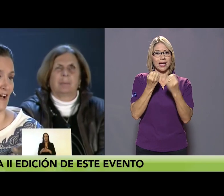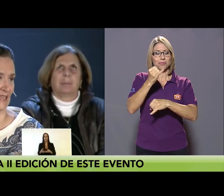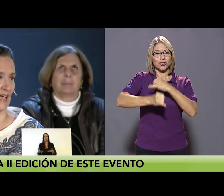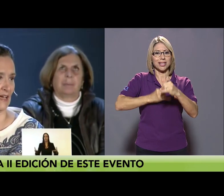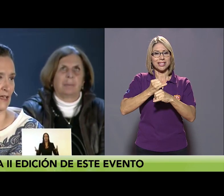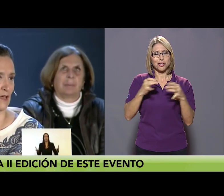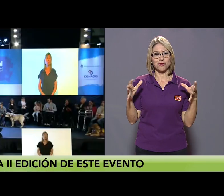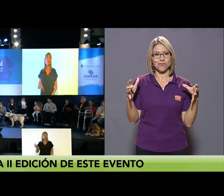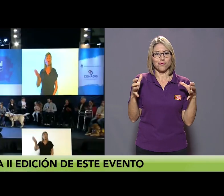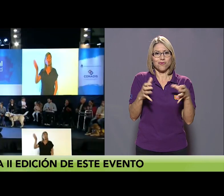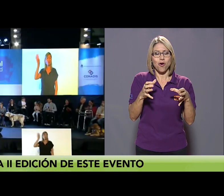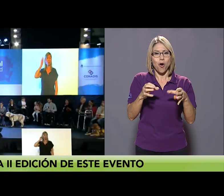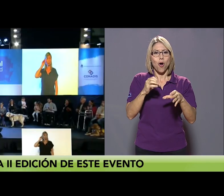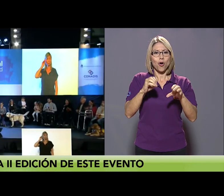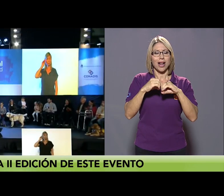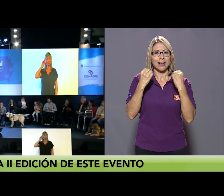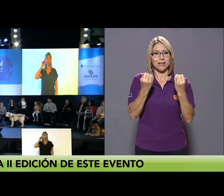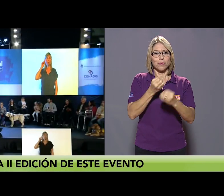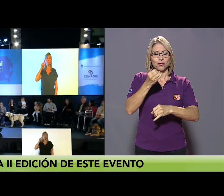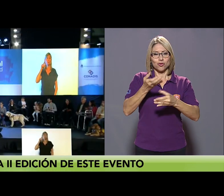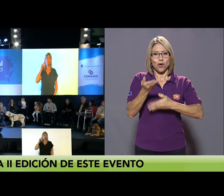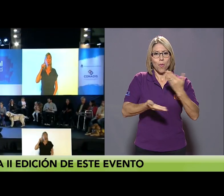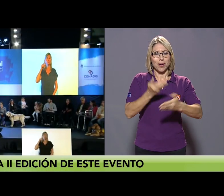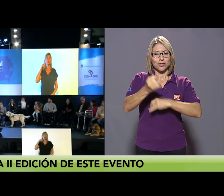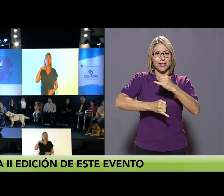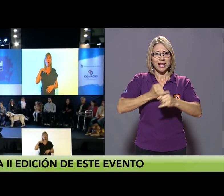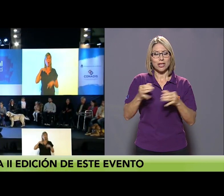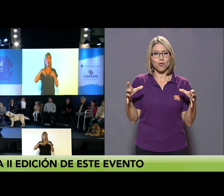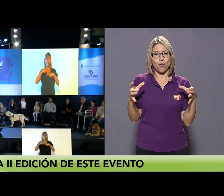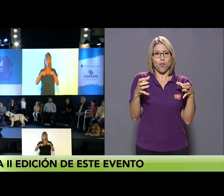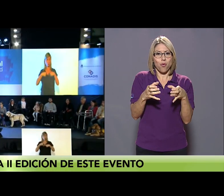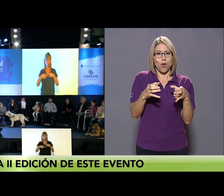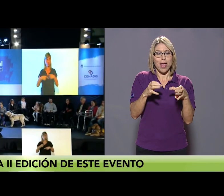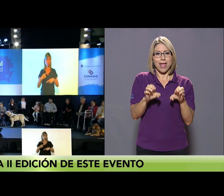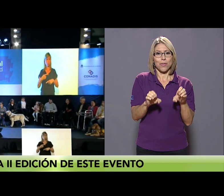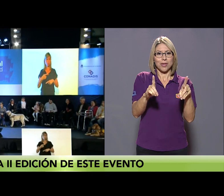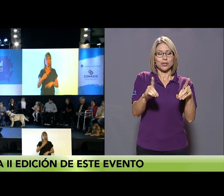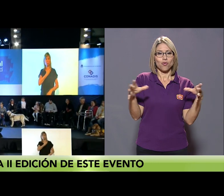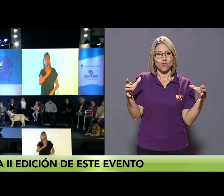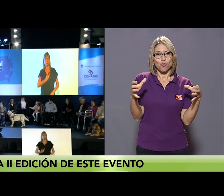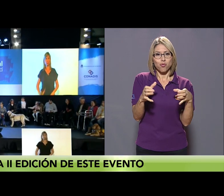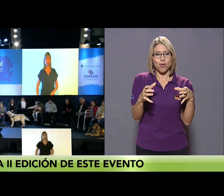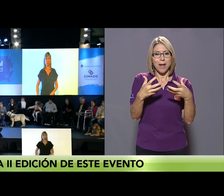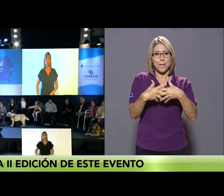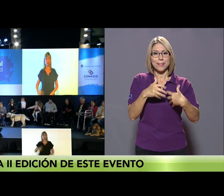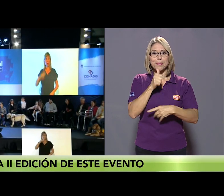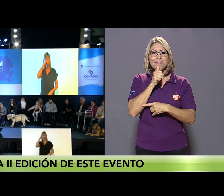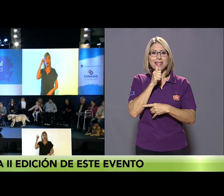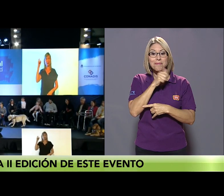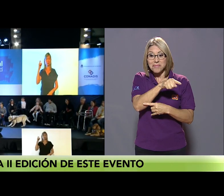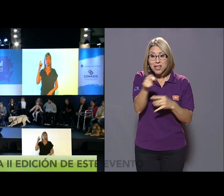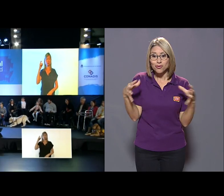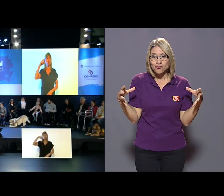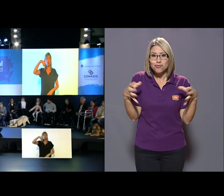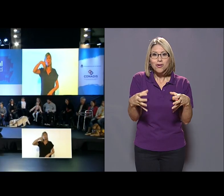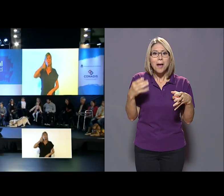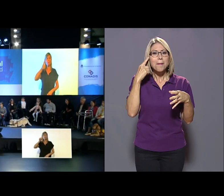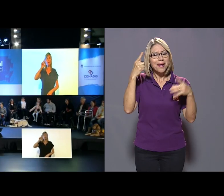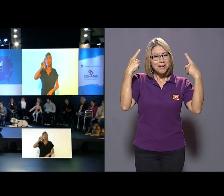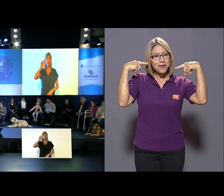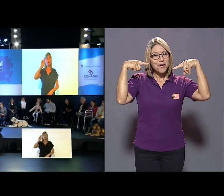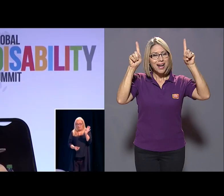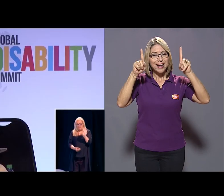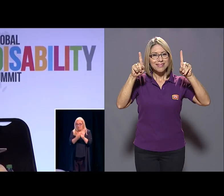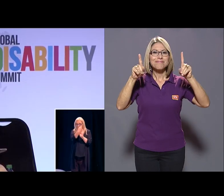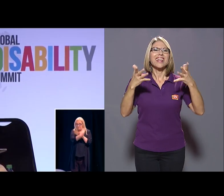internacionales, organismos de cooperación internacional, academia y sector privado, con la esperanza de lograr un cambio real para